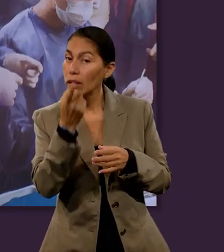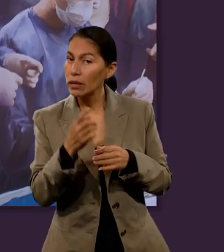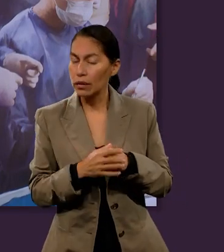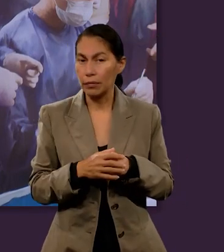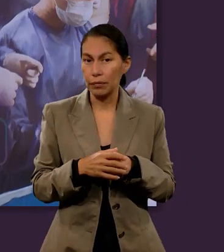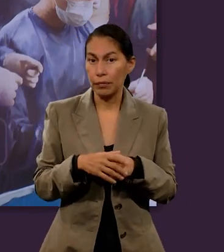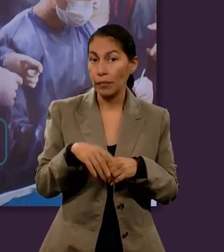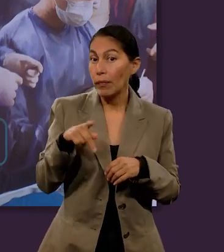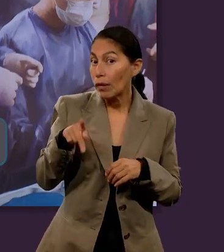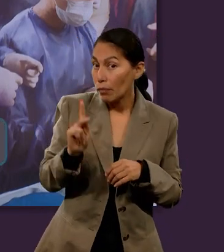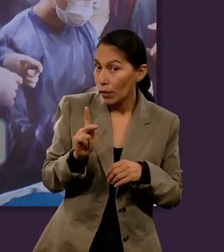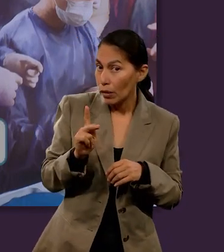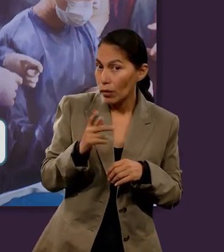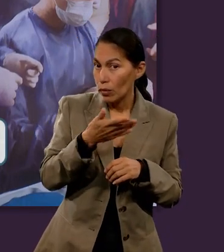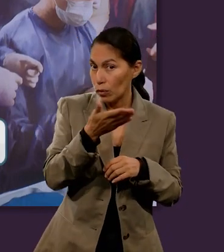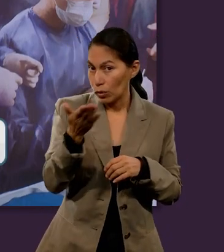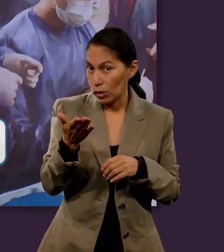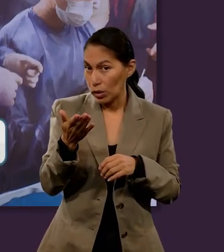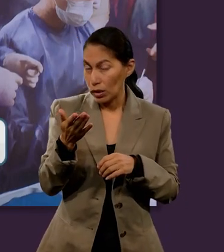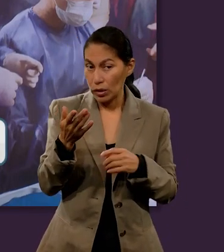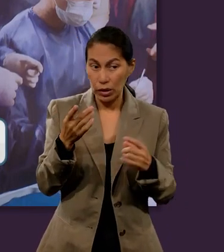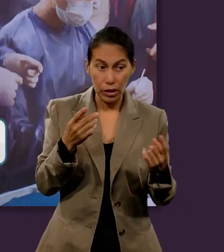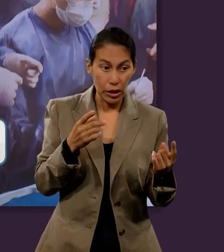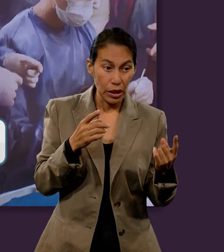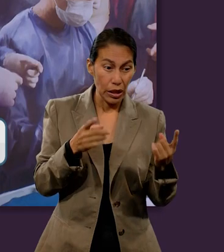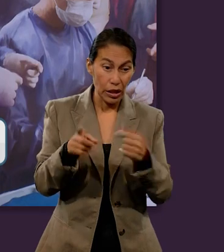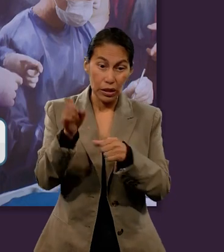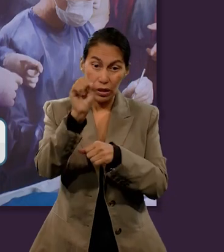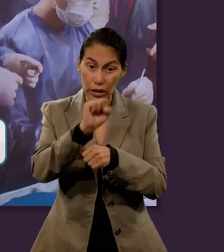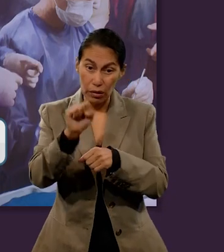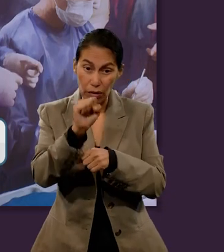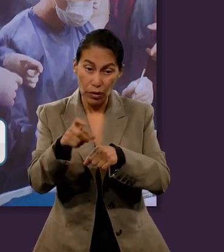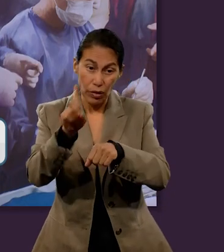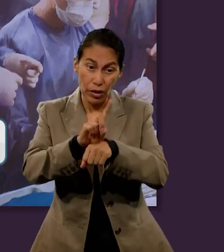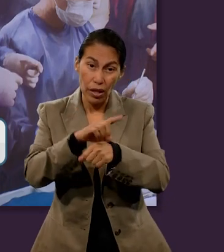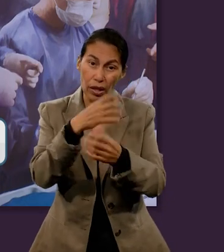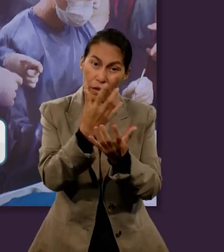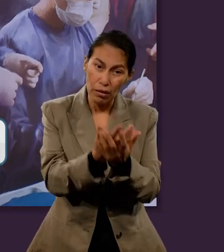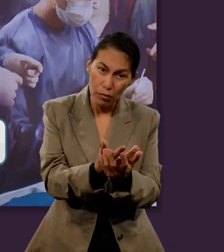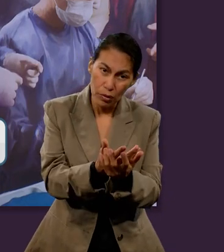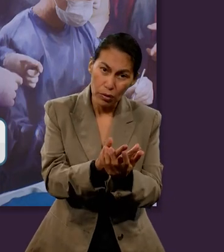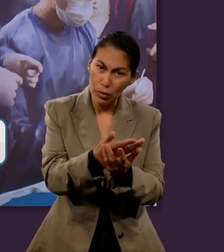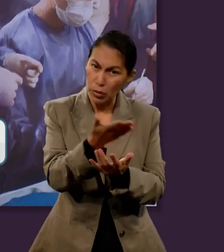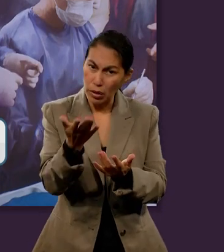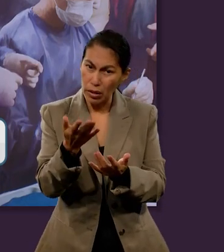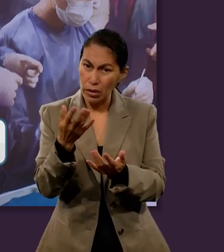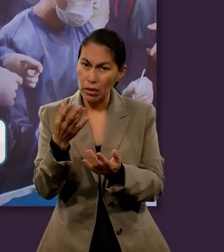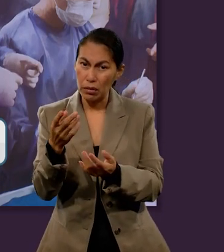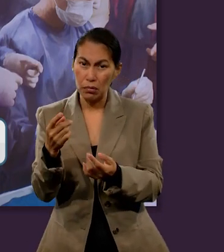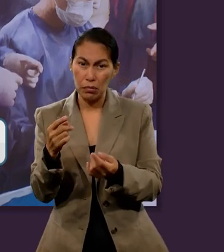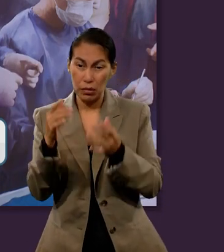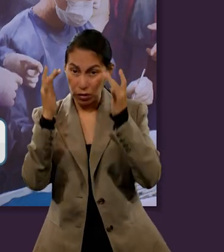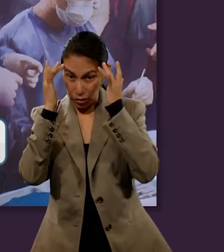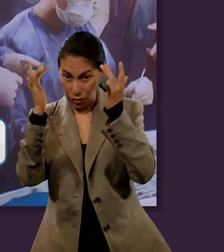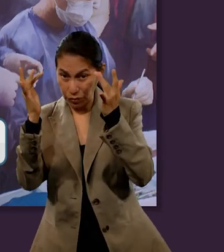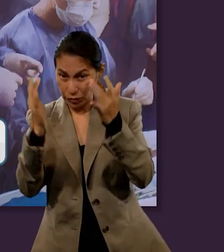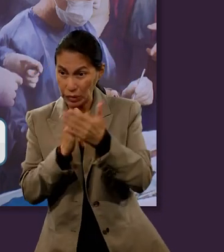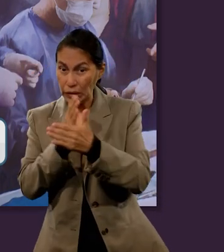Pero si no lloréis para santificar el día de reposo y para no traer carga ni meterla por las puertas de Jerusalén en el día de